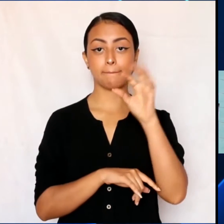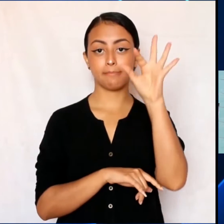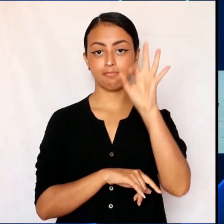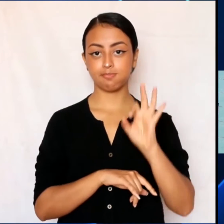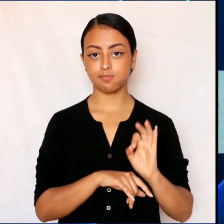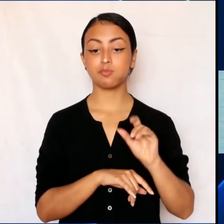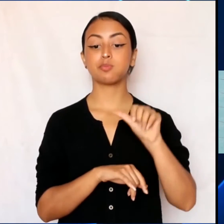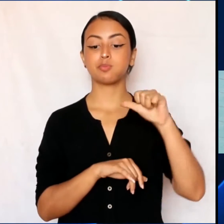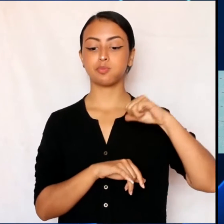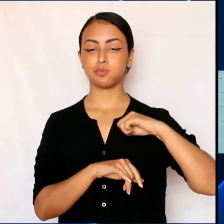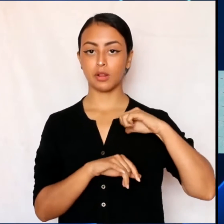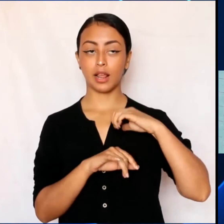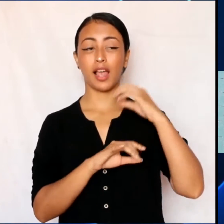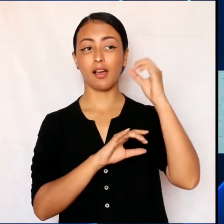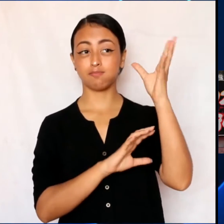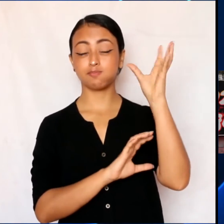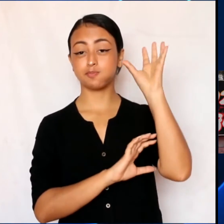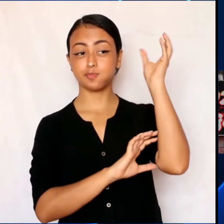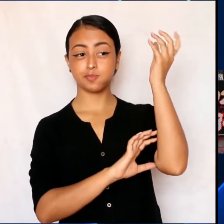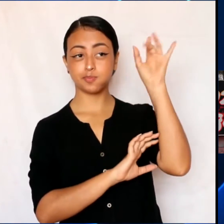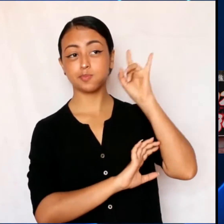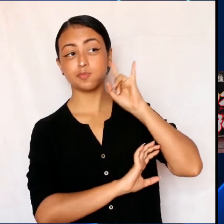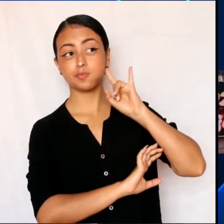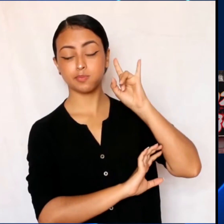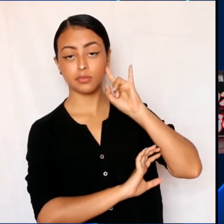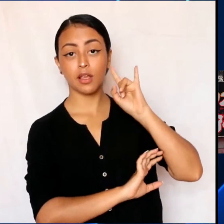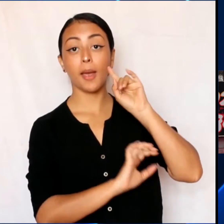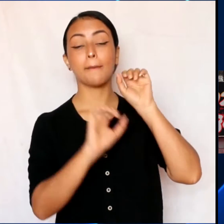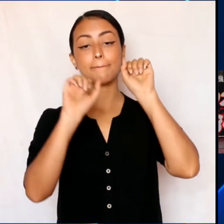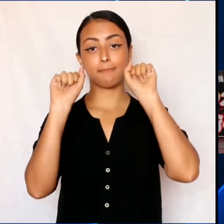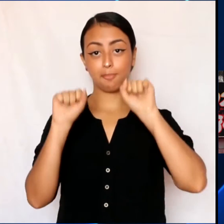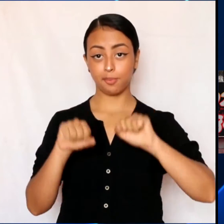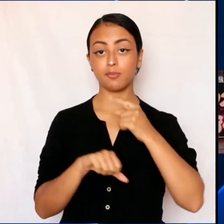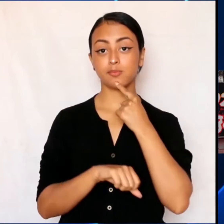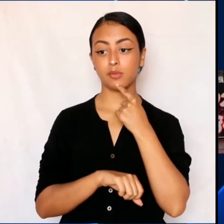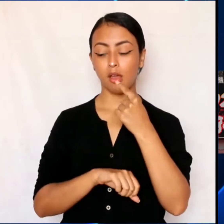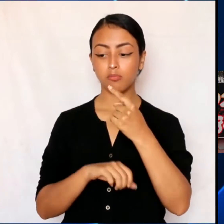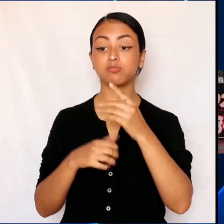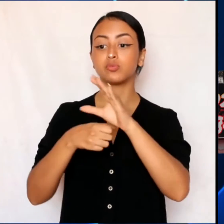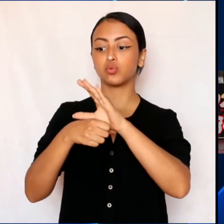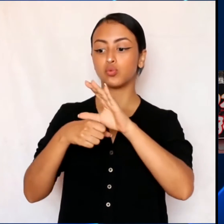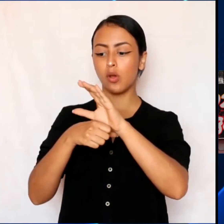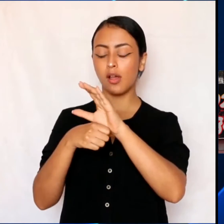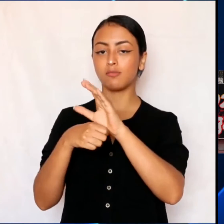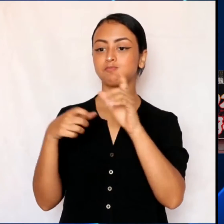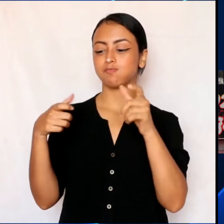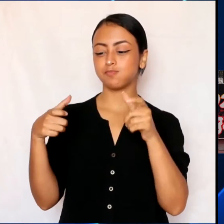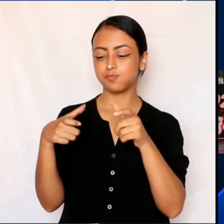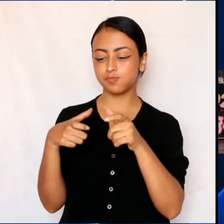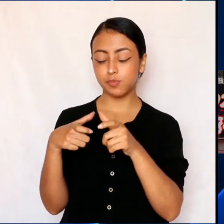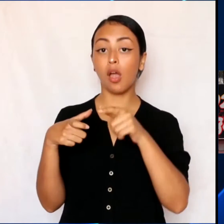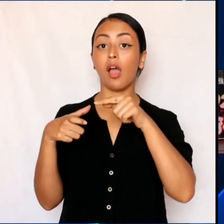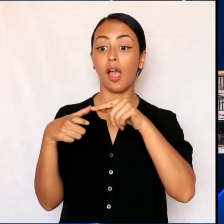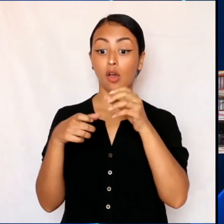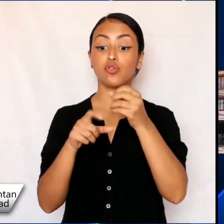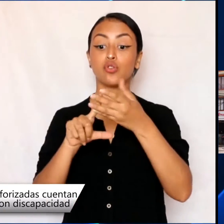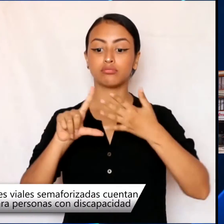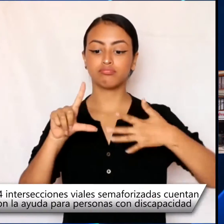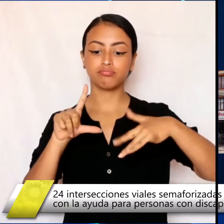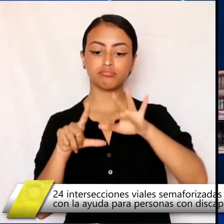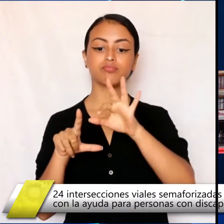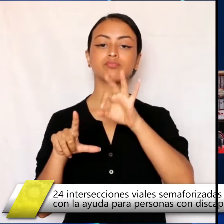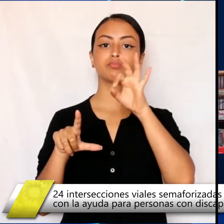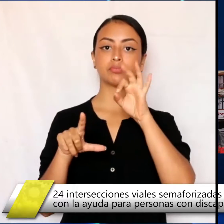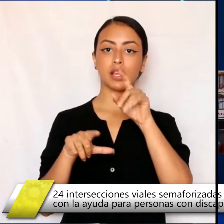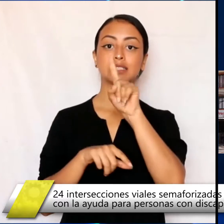% con este tipo de artefacto. Entonces se puede decir que es de las pocas ciudades a nivel de Colombia que